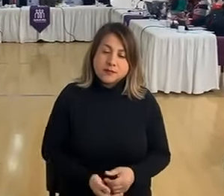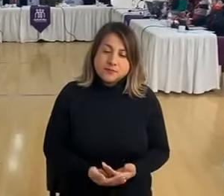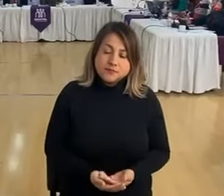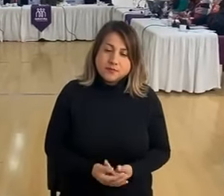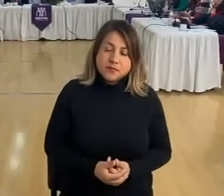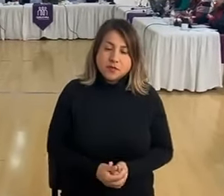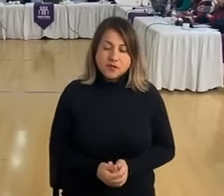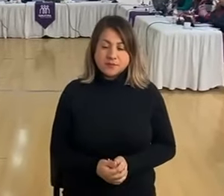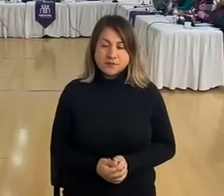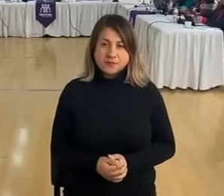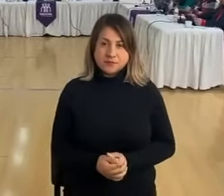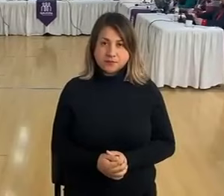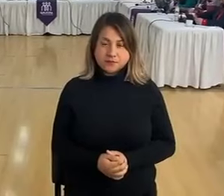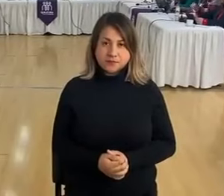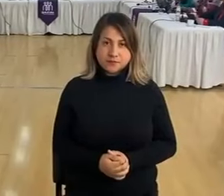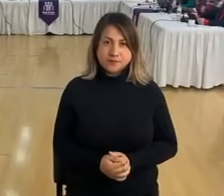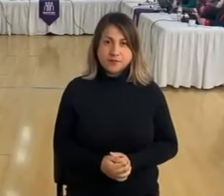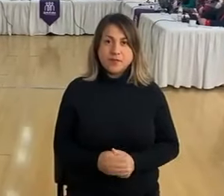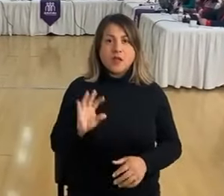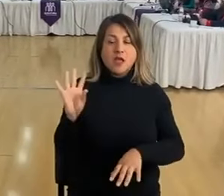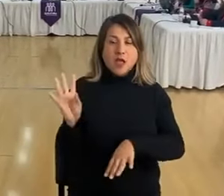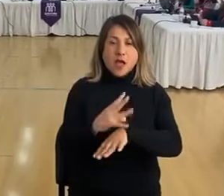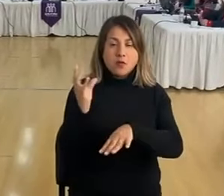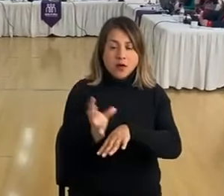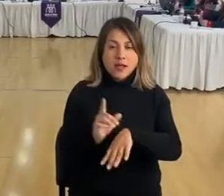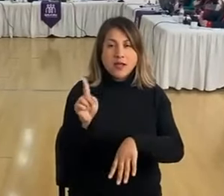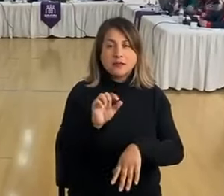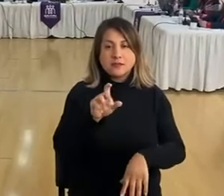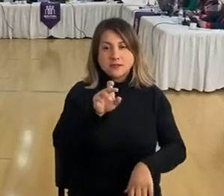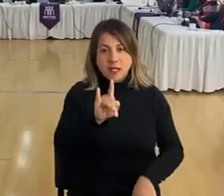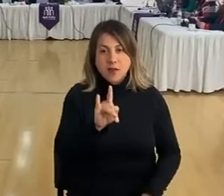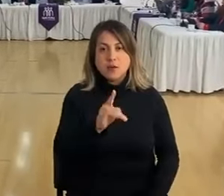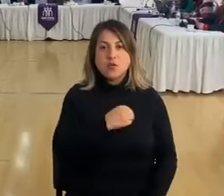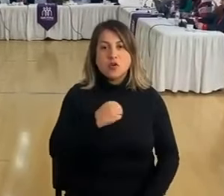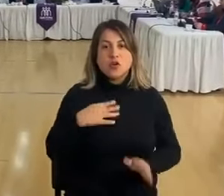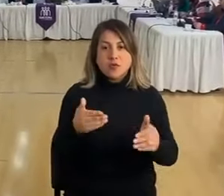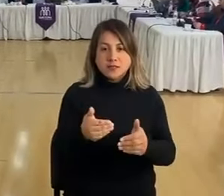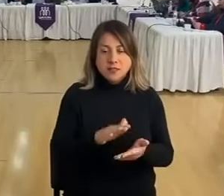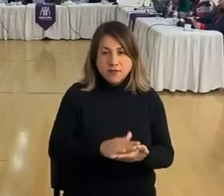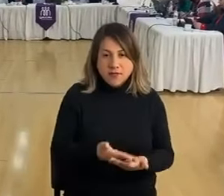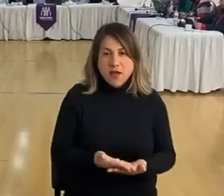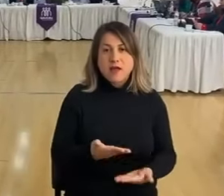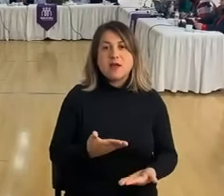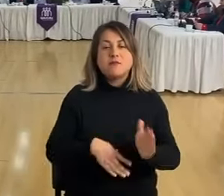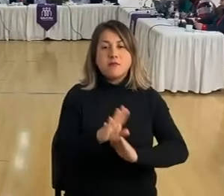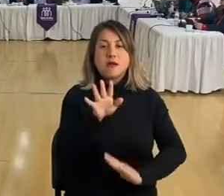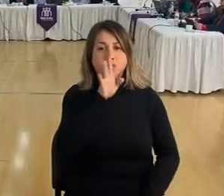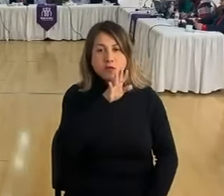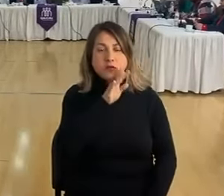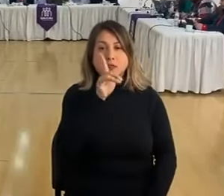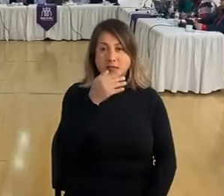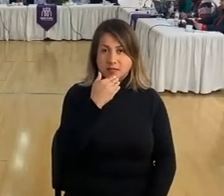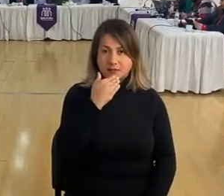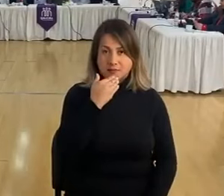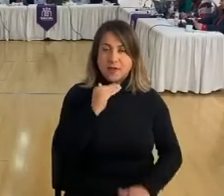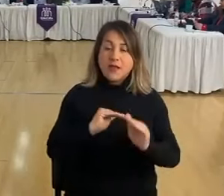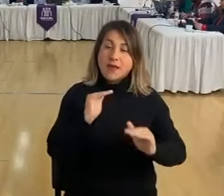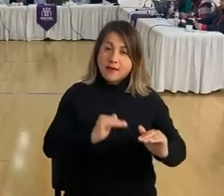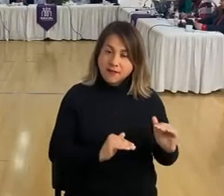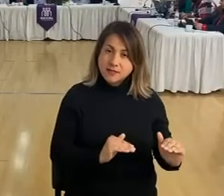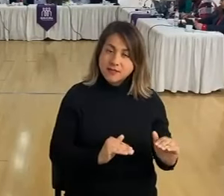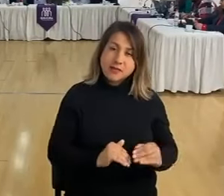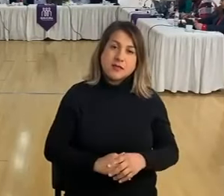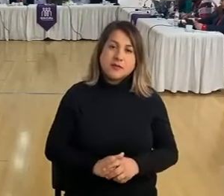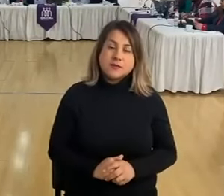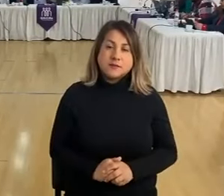sea en las ambulancias, en los SAPU, en los CEFAL, en donde se utiliza, incluso en ocasiones también